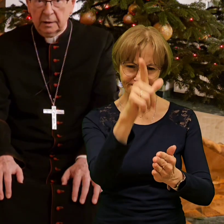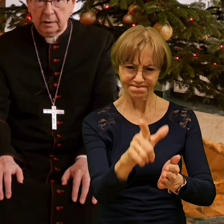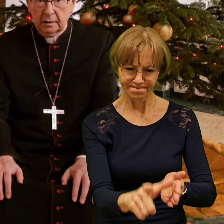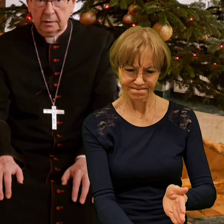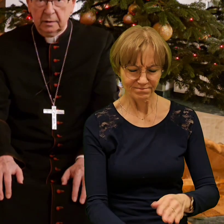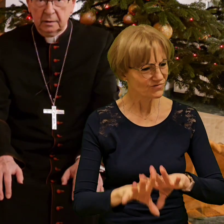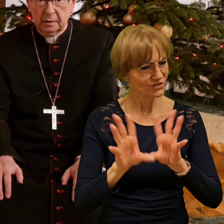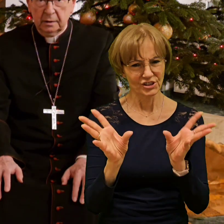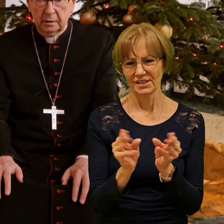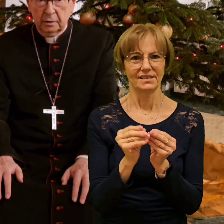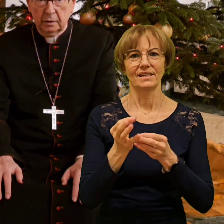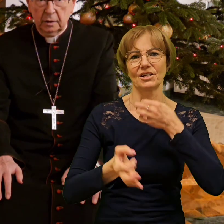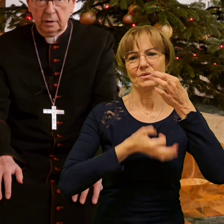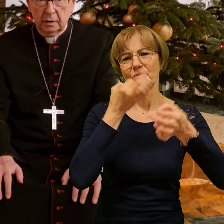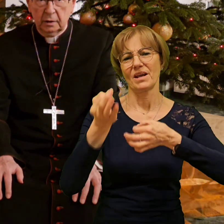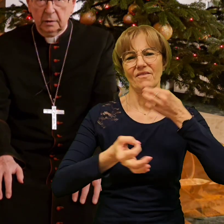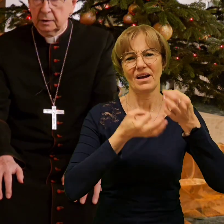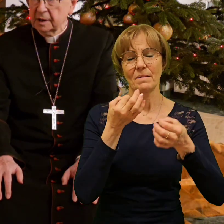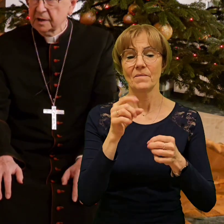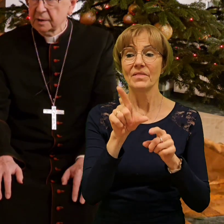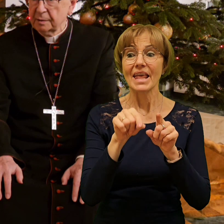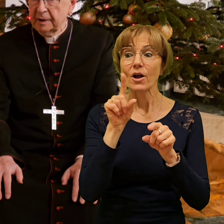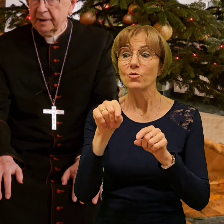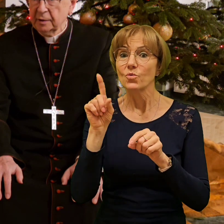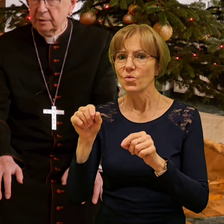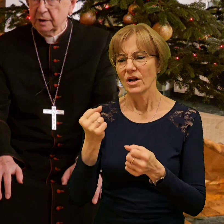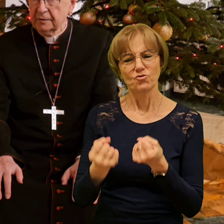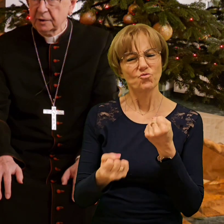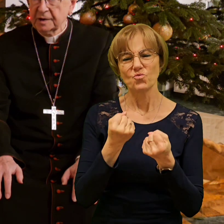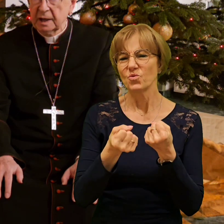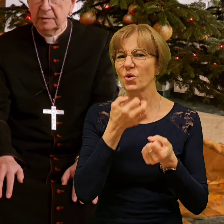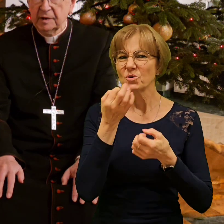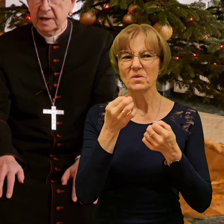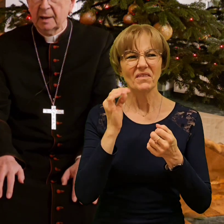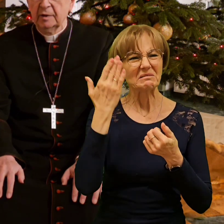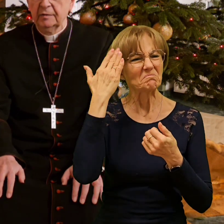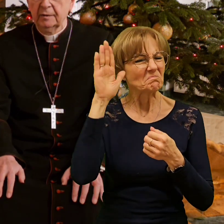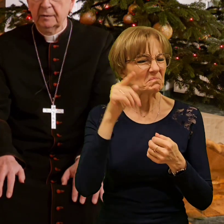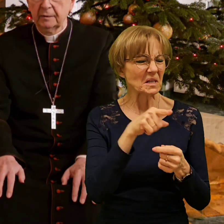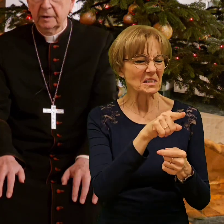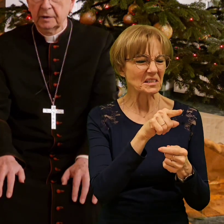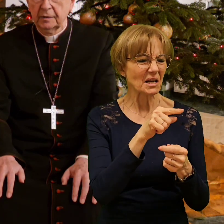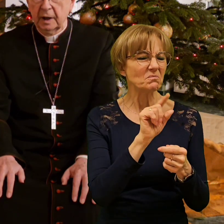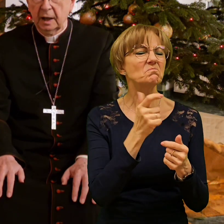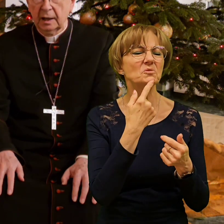Niektóre trudno jest śpiewać, bo mnie wszystkie nie znamy. Ale